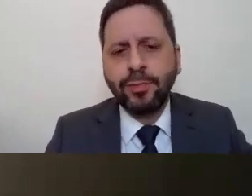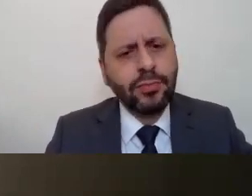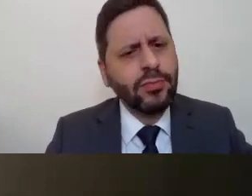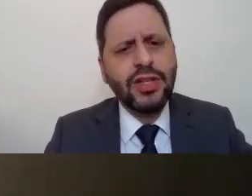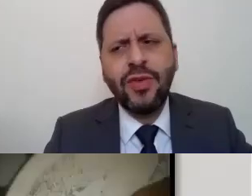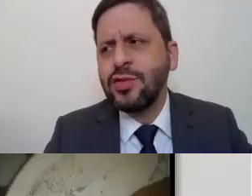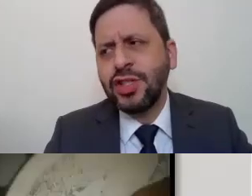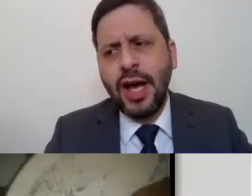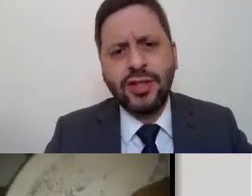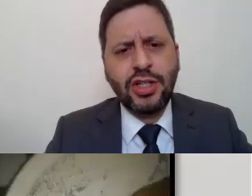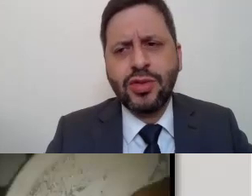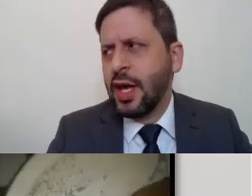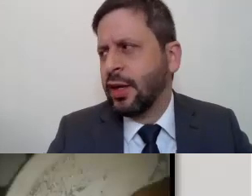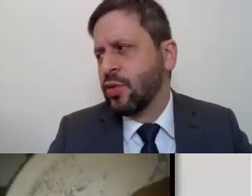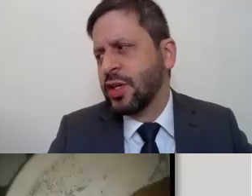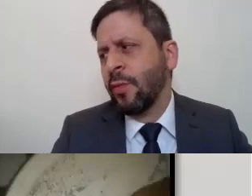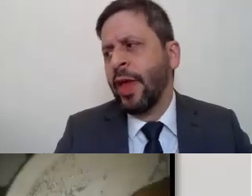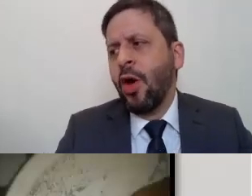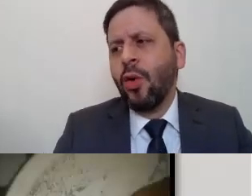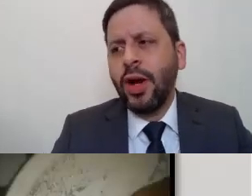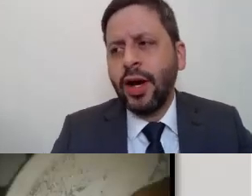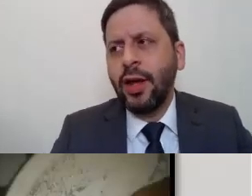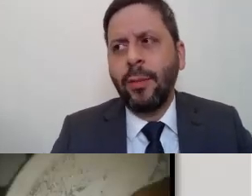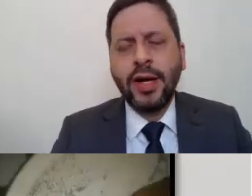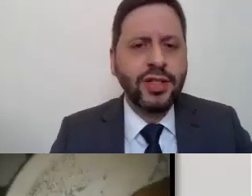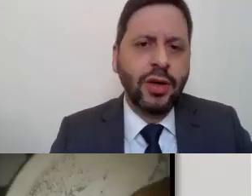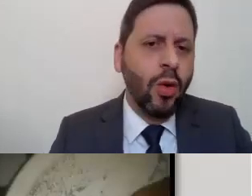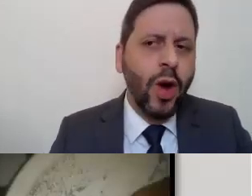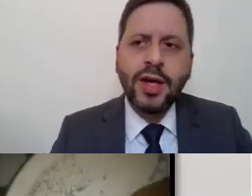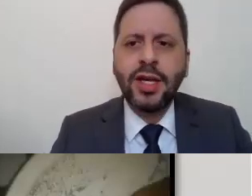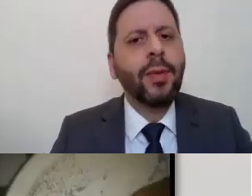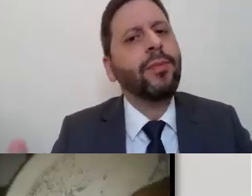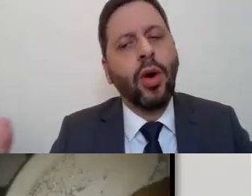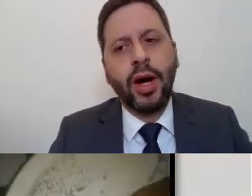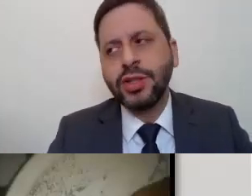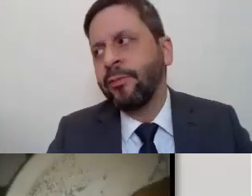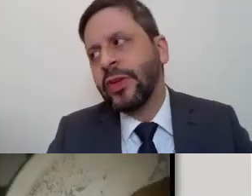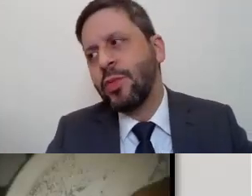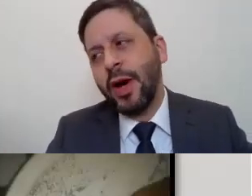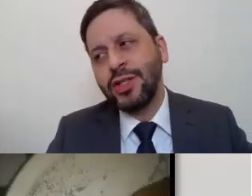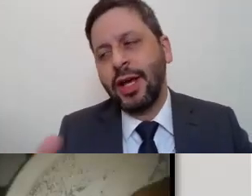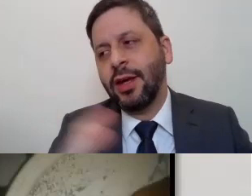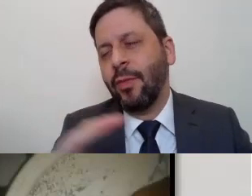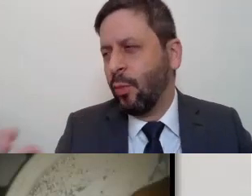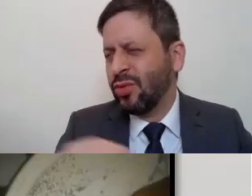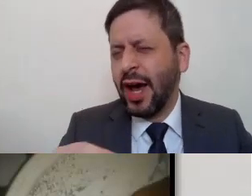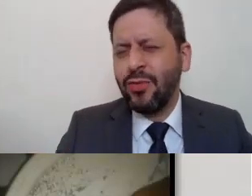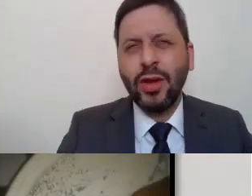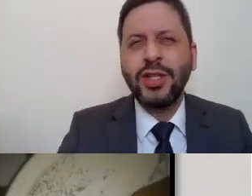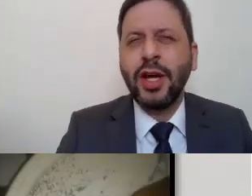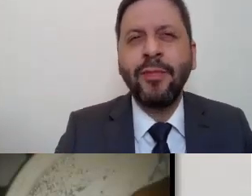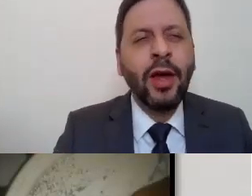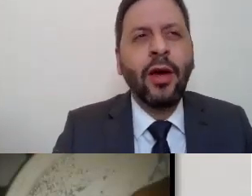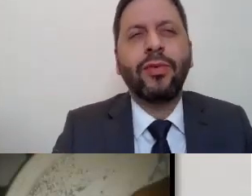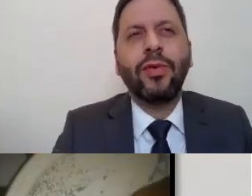presídios em diversos estados a gente conseguiu colher imagens como essa e bem piores. Tinha uma imagem até que muito